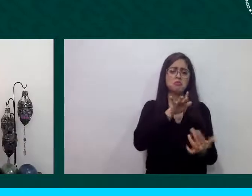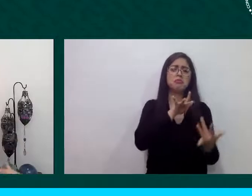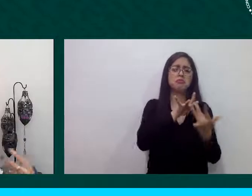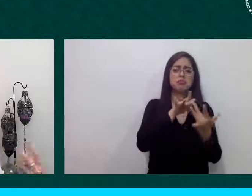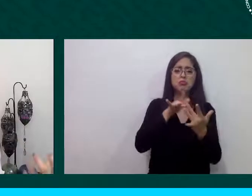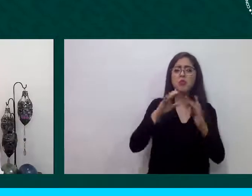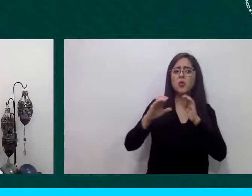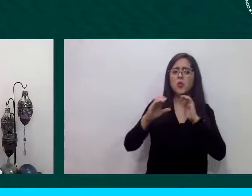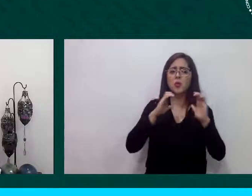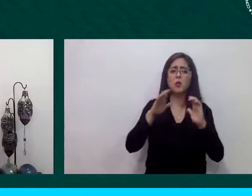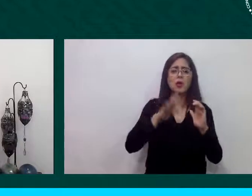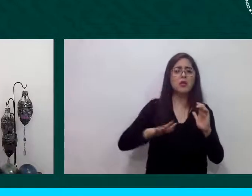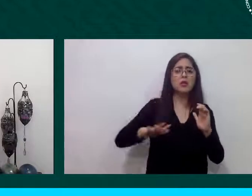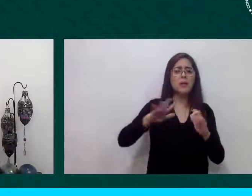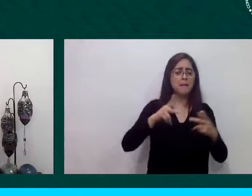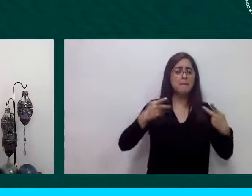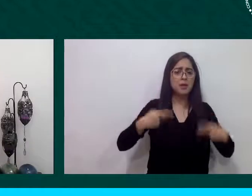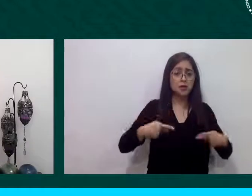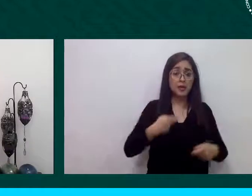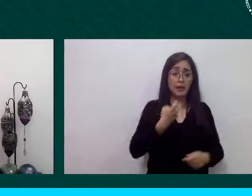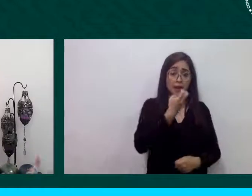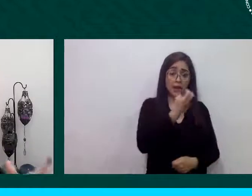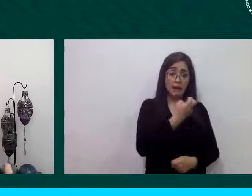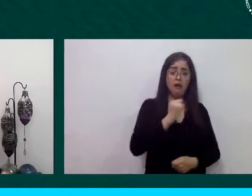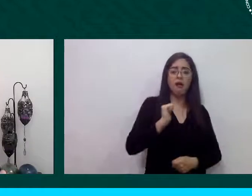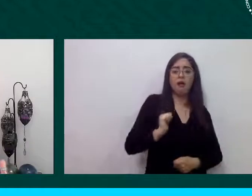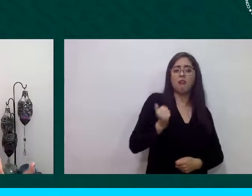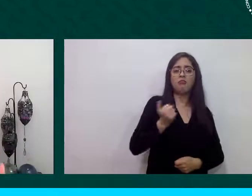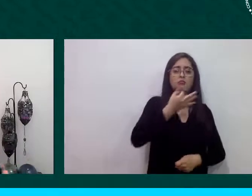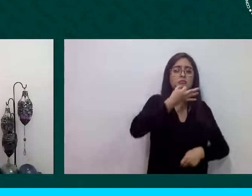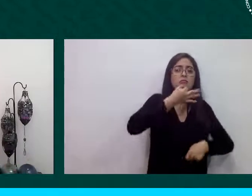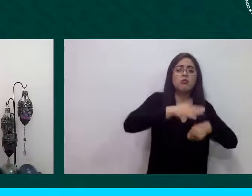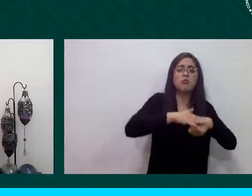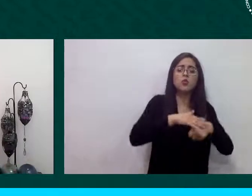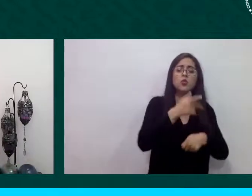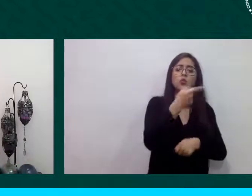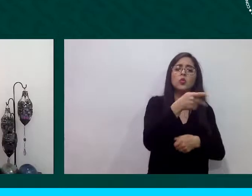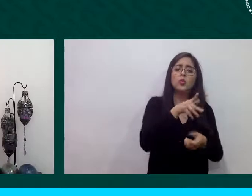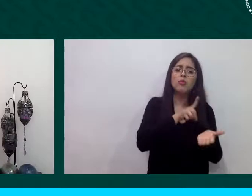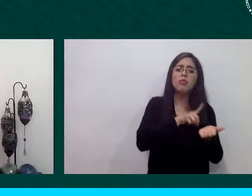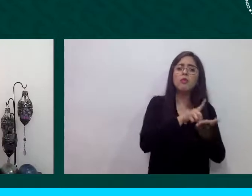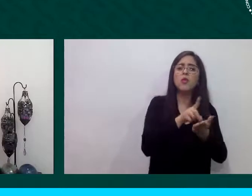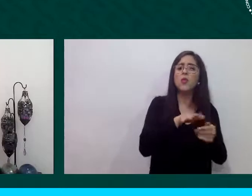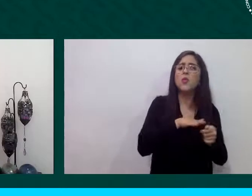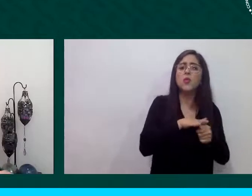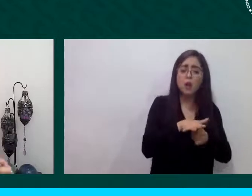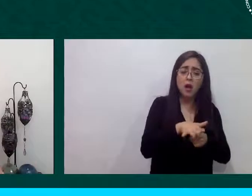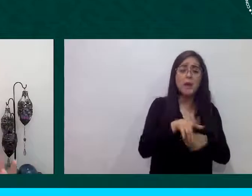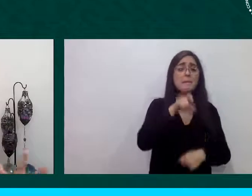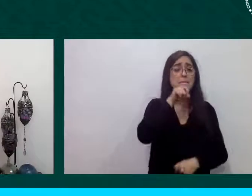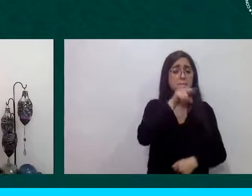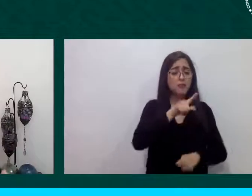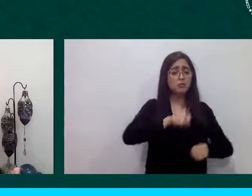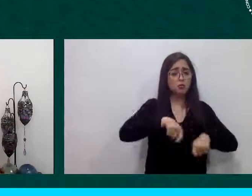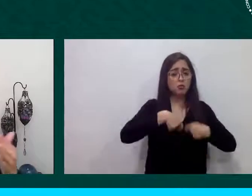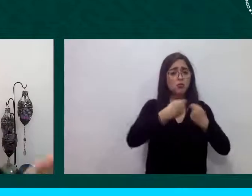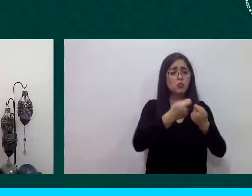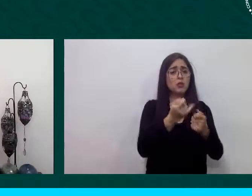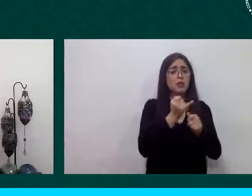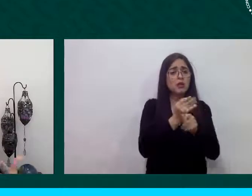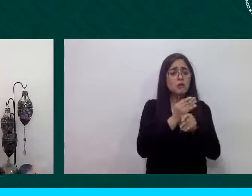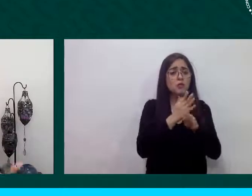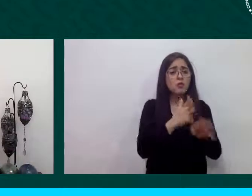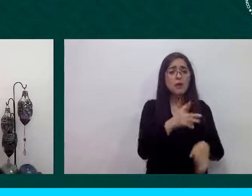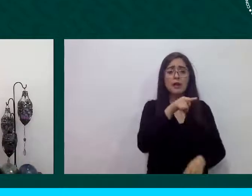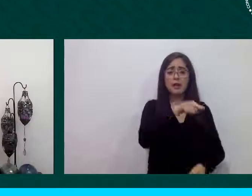para poder allegarles información para que puedan estar presentes en sesiones informativas esto no era algo